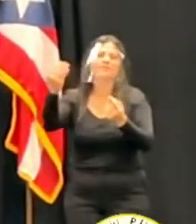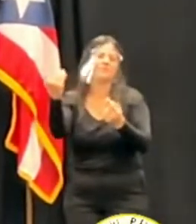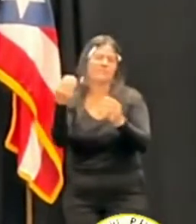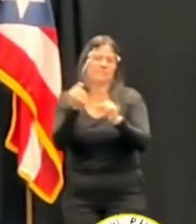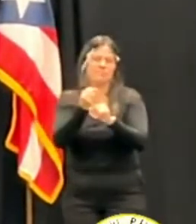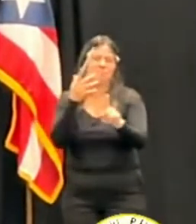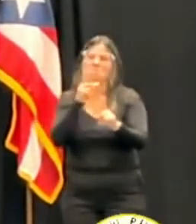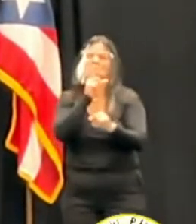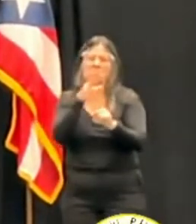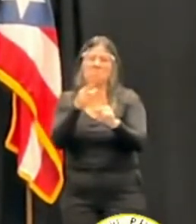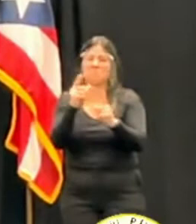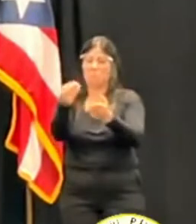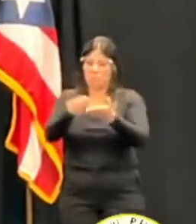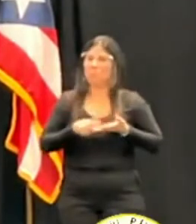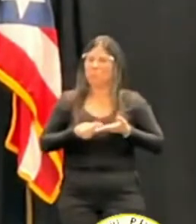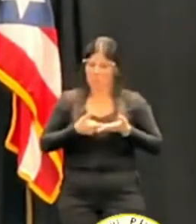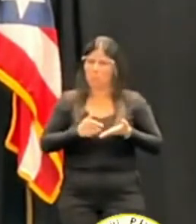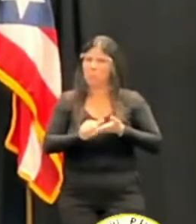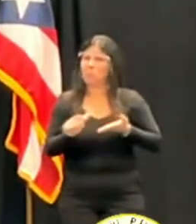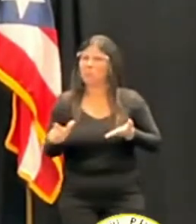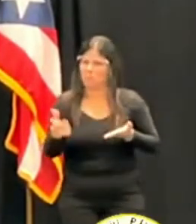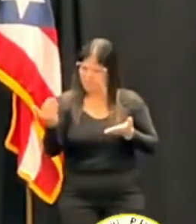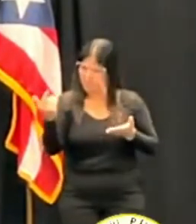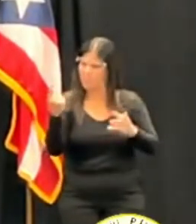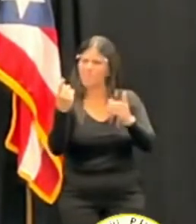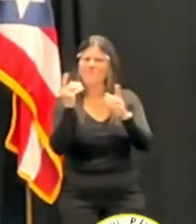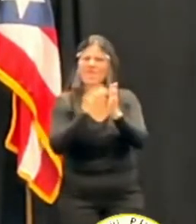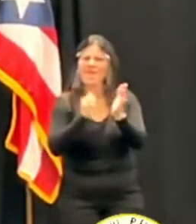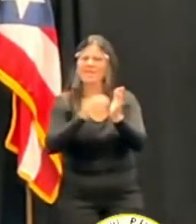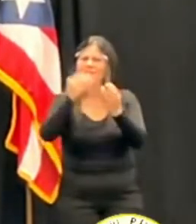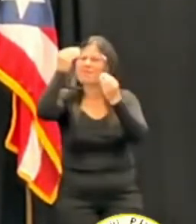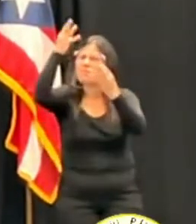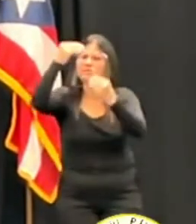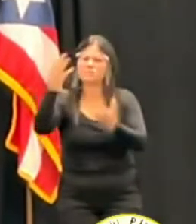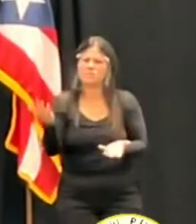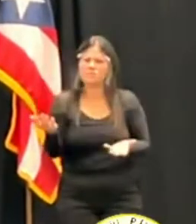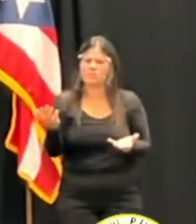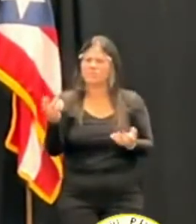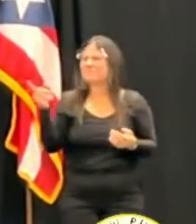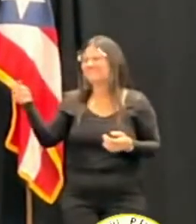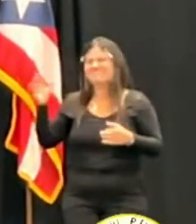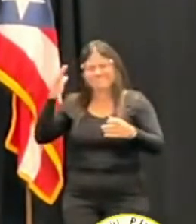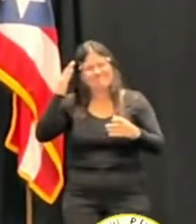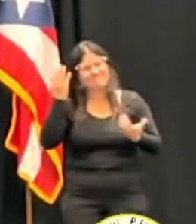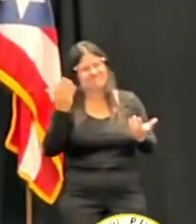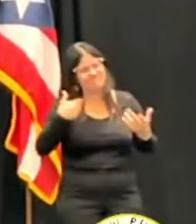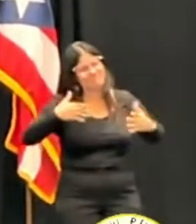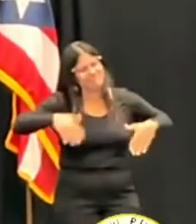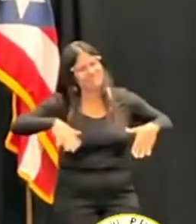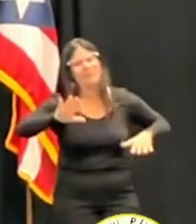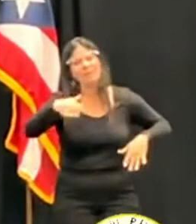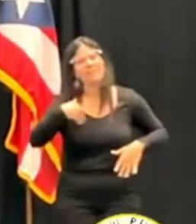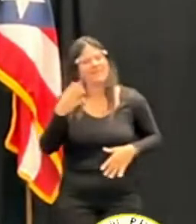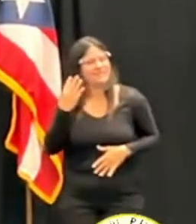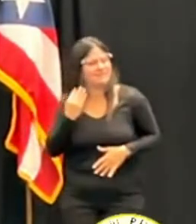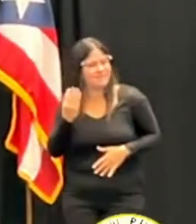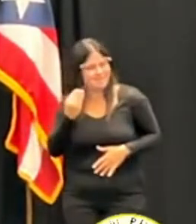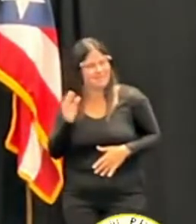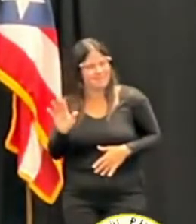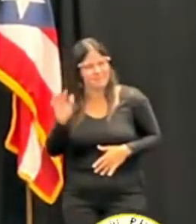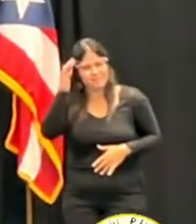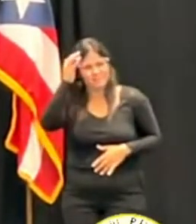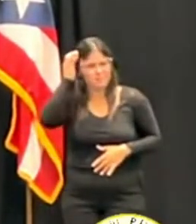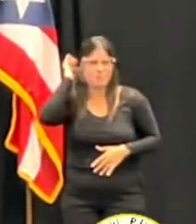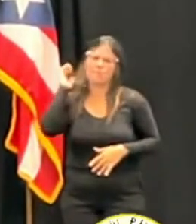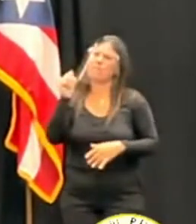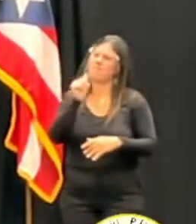todavía en la oficina en el día a día, pero mi experiencia, tanto en nivel privado